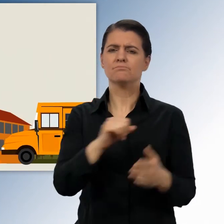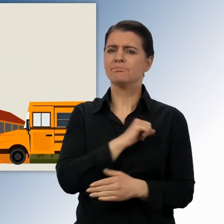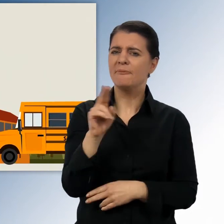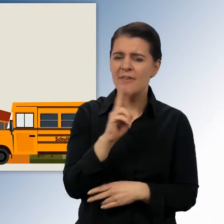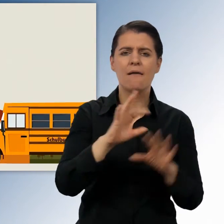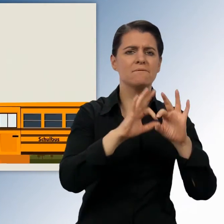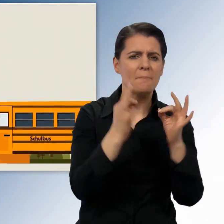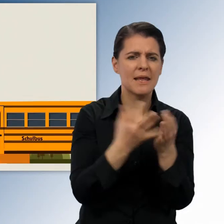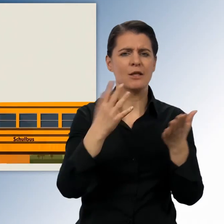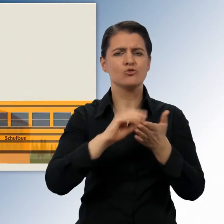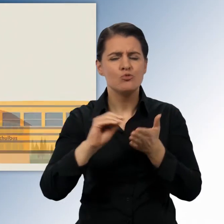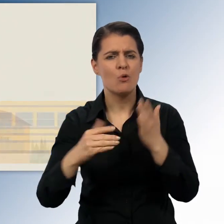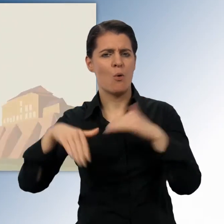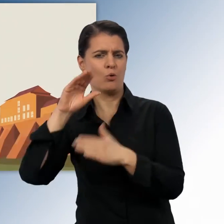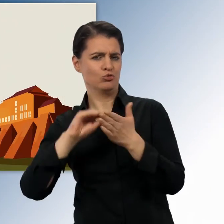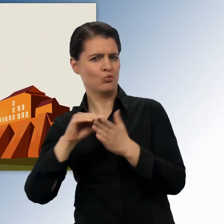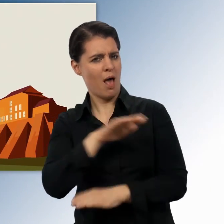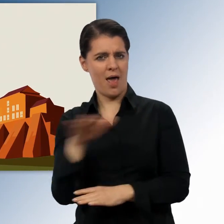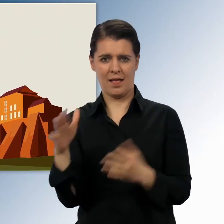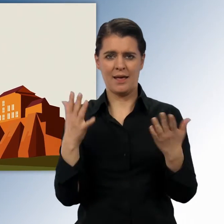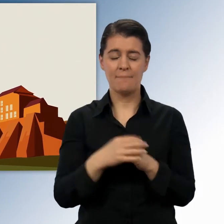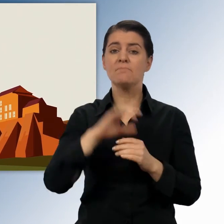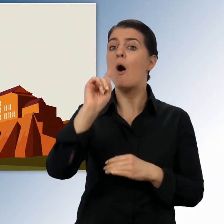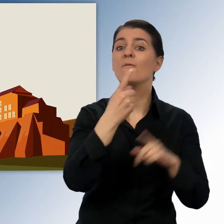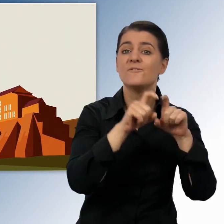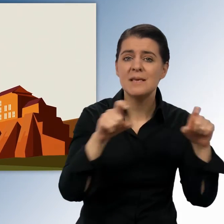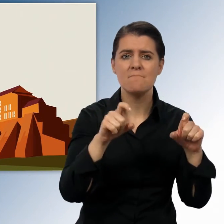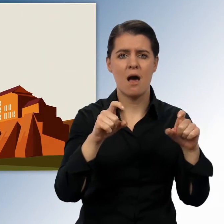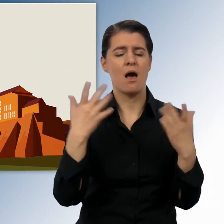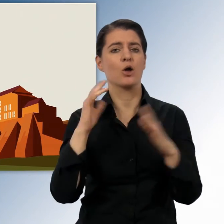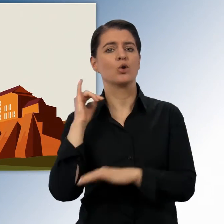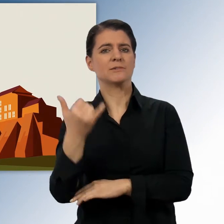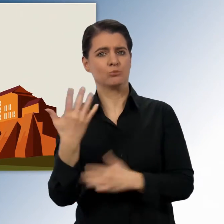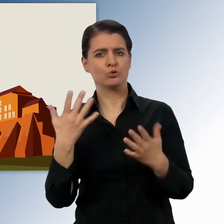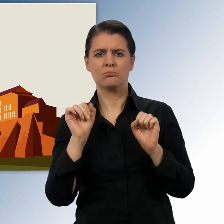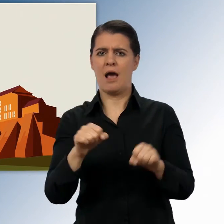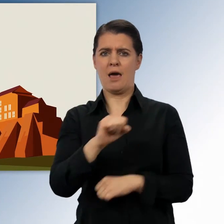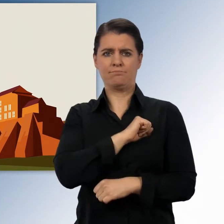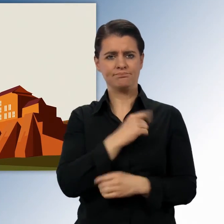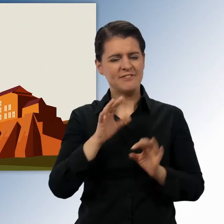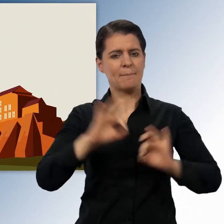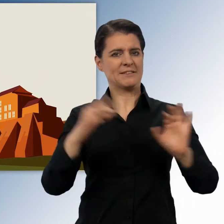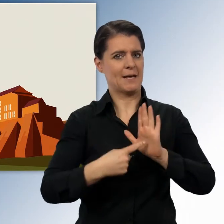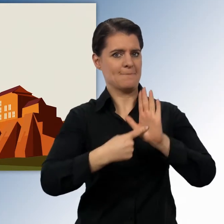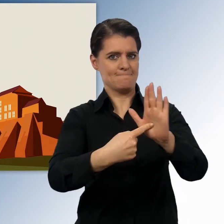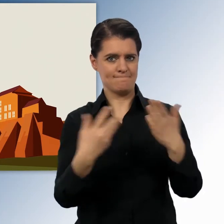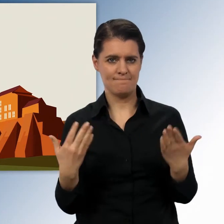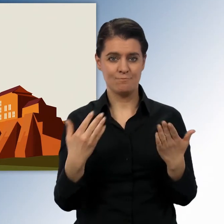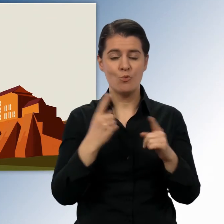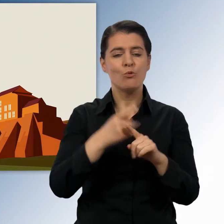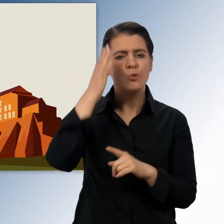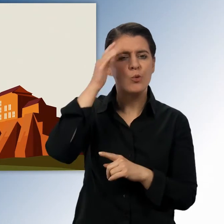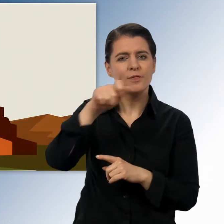jede Schule und Hochschule. Auch Unternehmen und der Tourismus können sich so viel besser präsentieren und ihre Kunden und Gäste